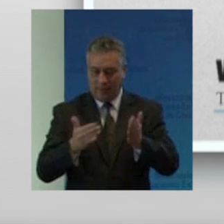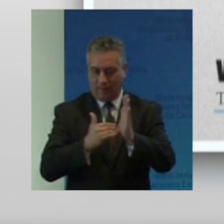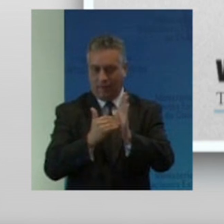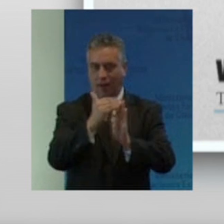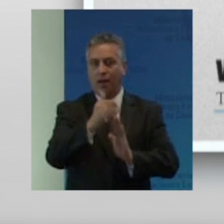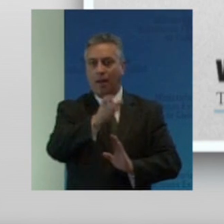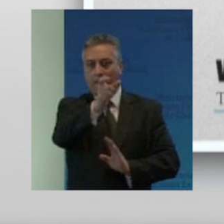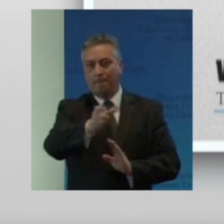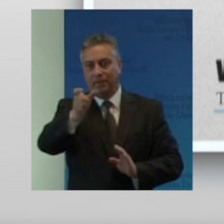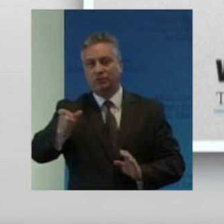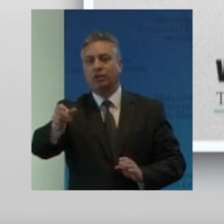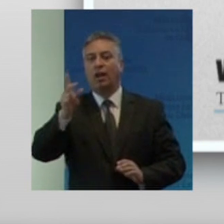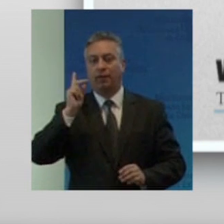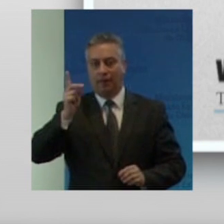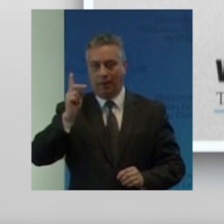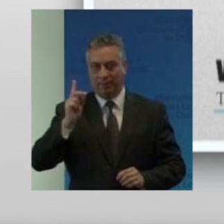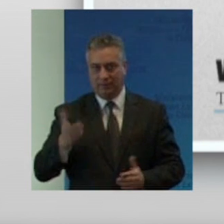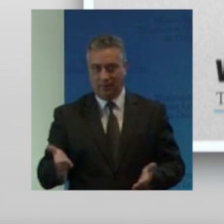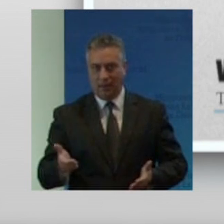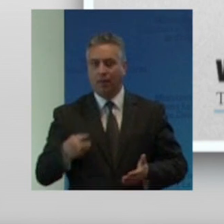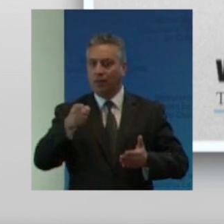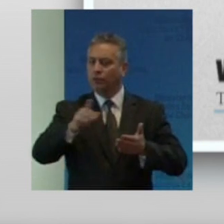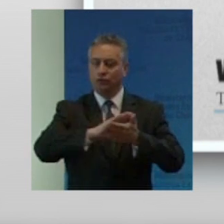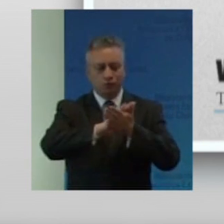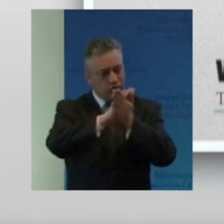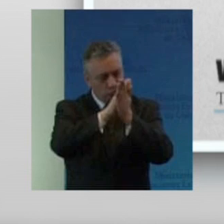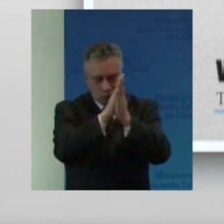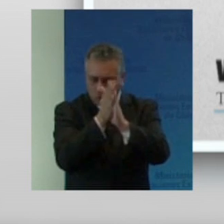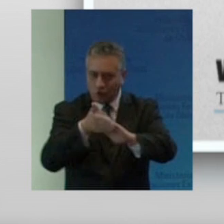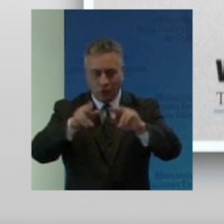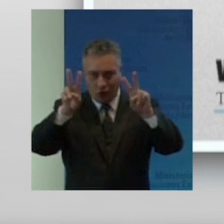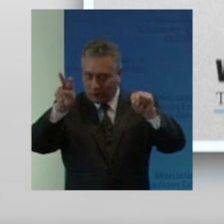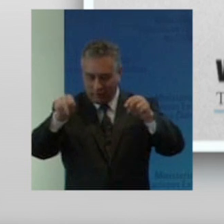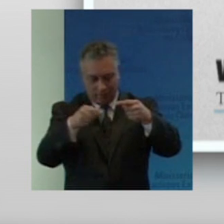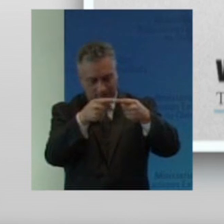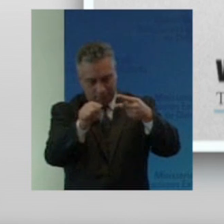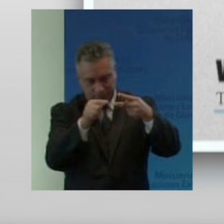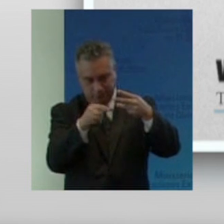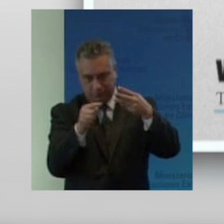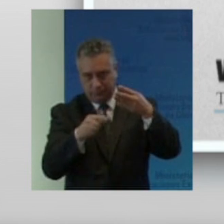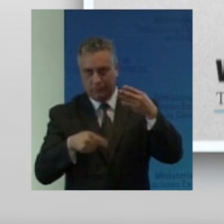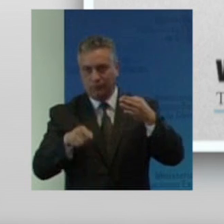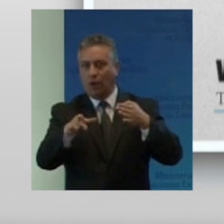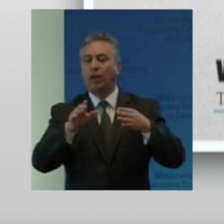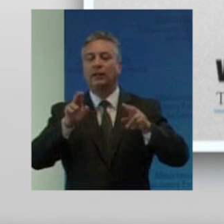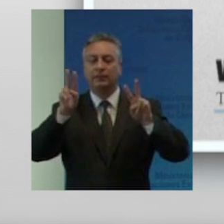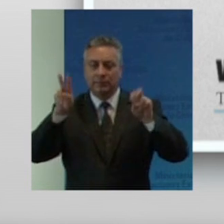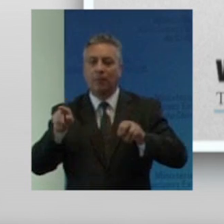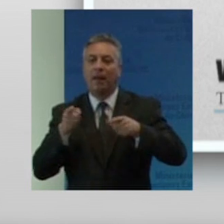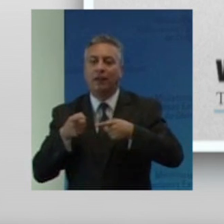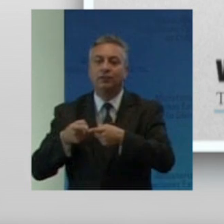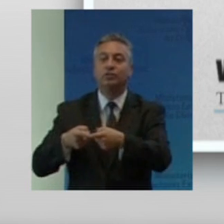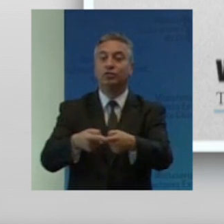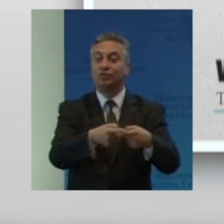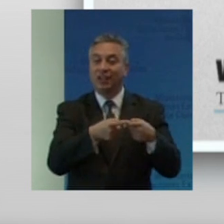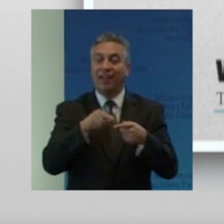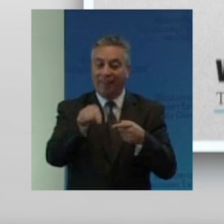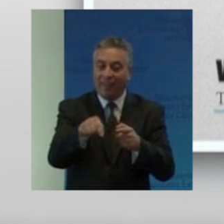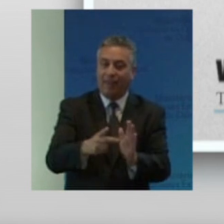con discapacidades en todos los aspectos de la sociedad y desarrollo